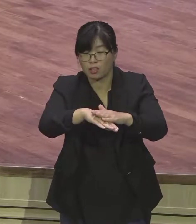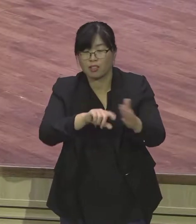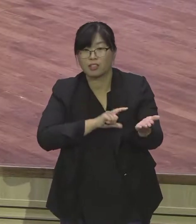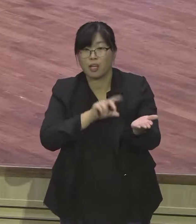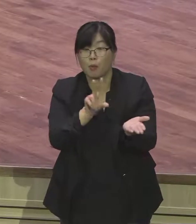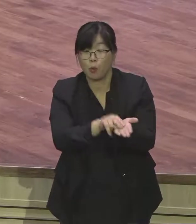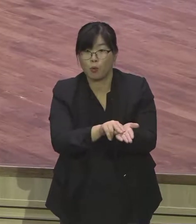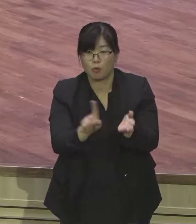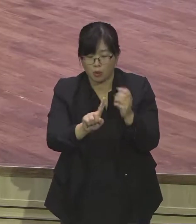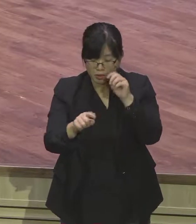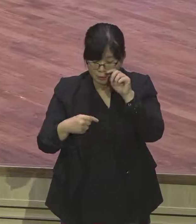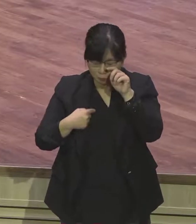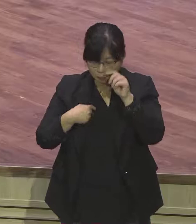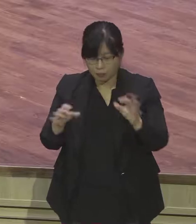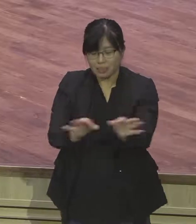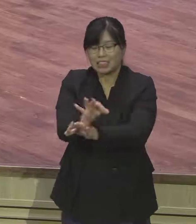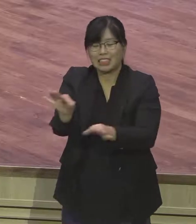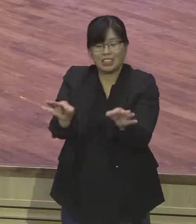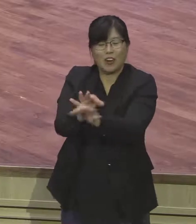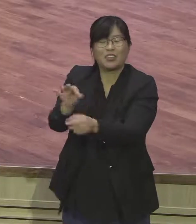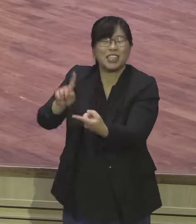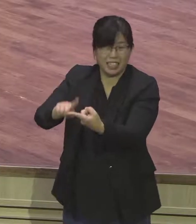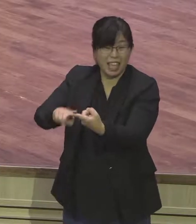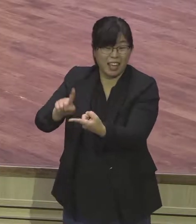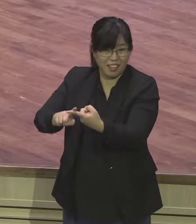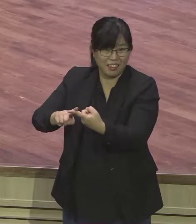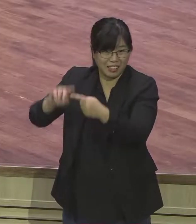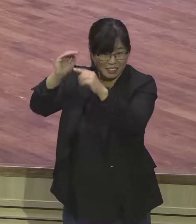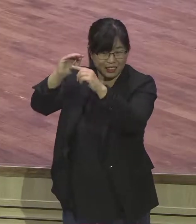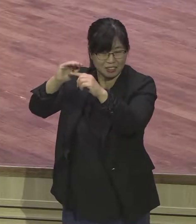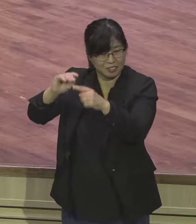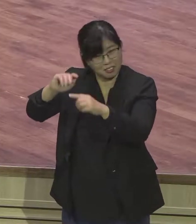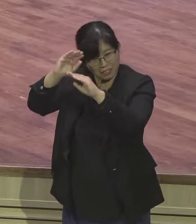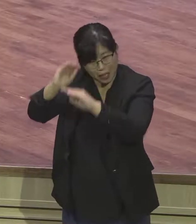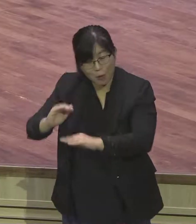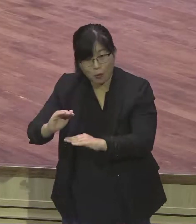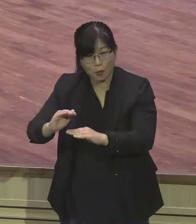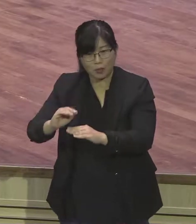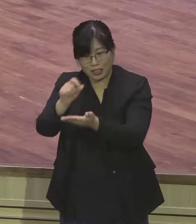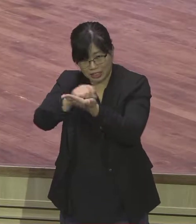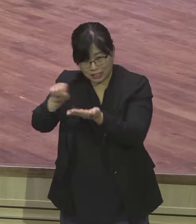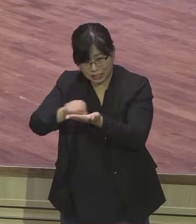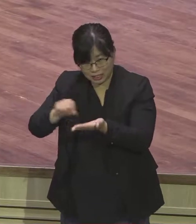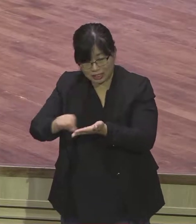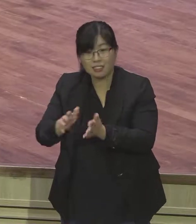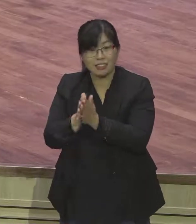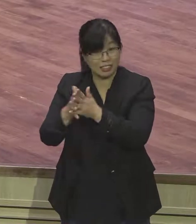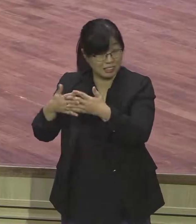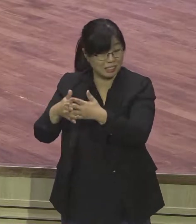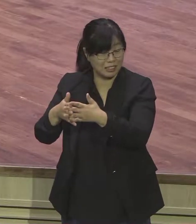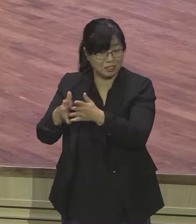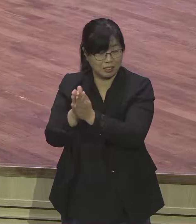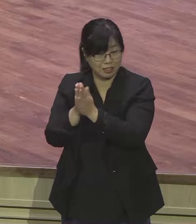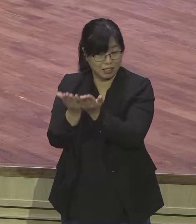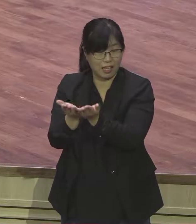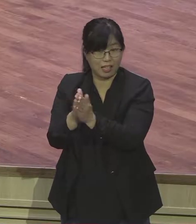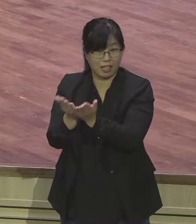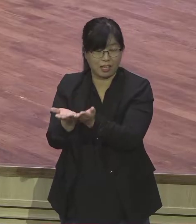경제 스포츠 많은 분야에서 보이지 않는 손이라는 말을 많이 쓰고 있죠 라이벌 정치인들이